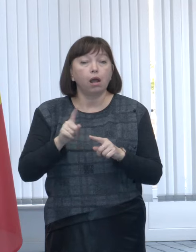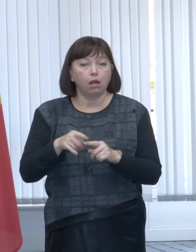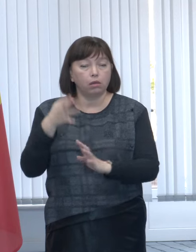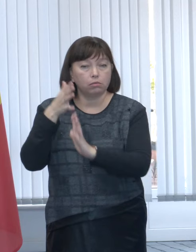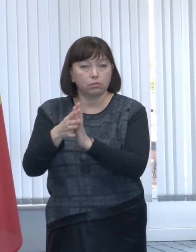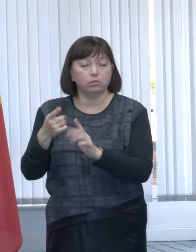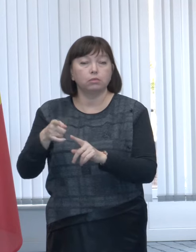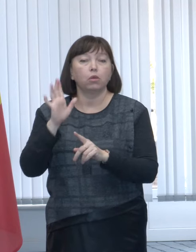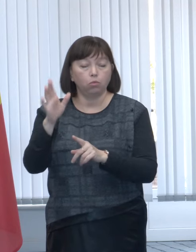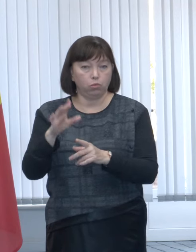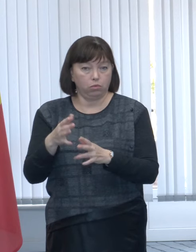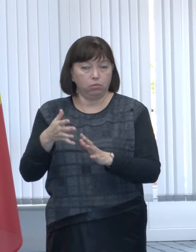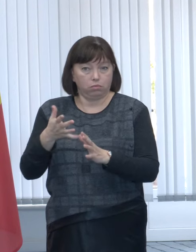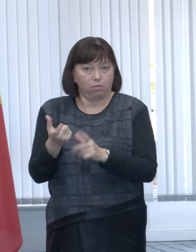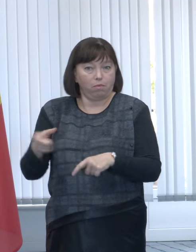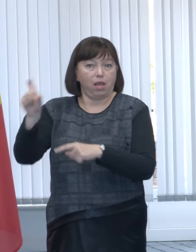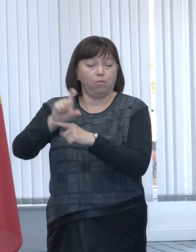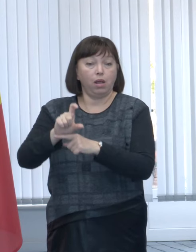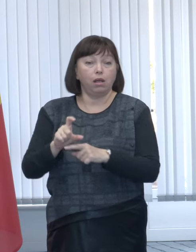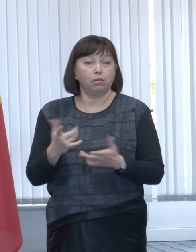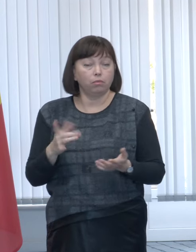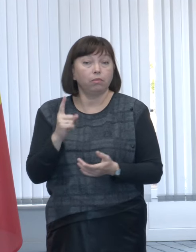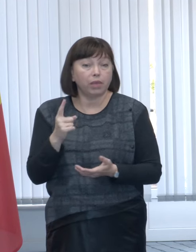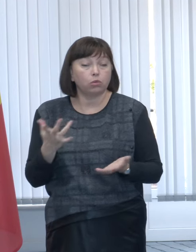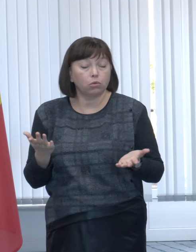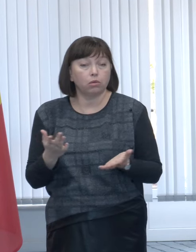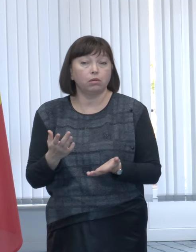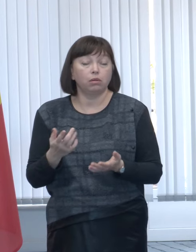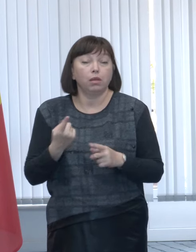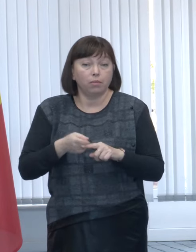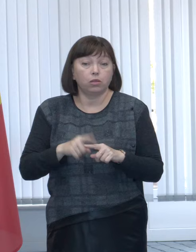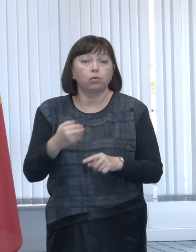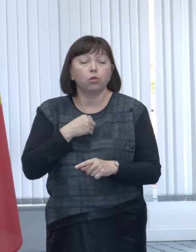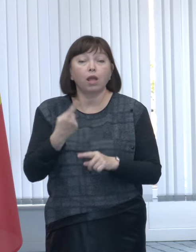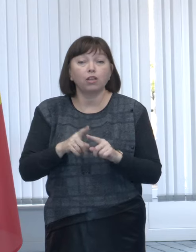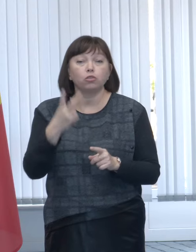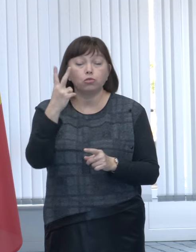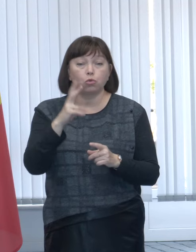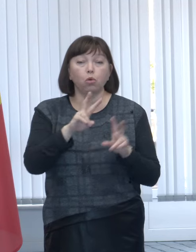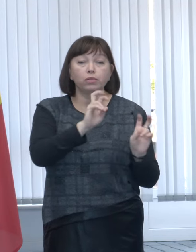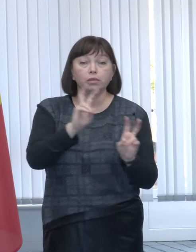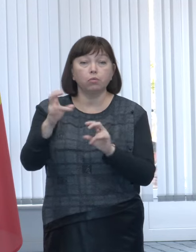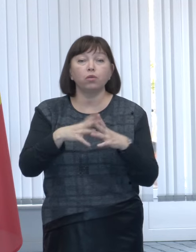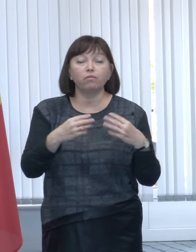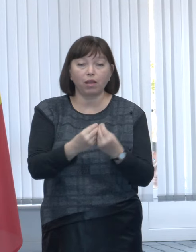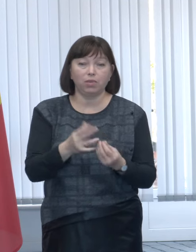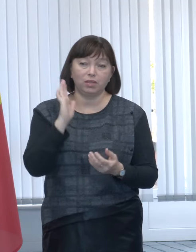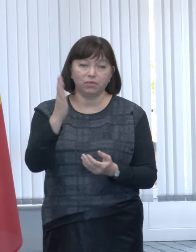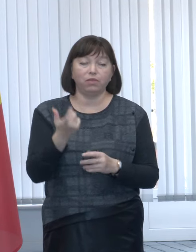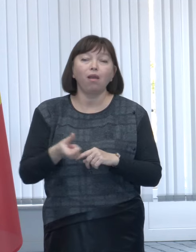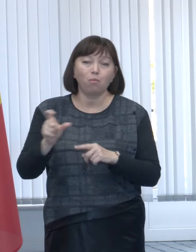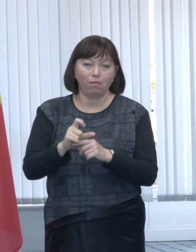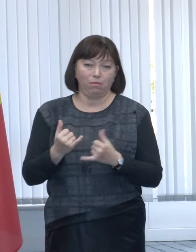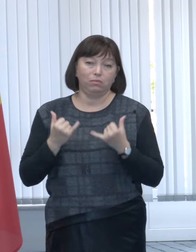celor gospodării va fi mai mare. pentru că ne dorim ca aceste două tipuri de familii să fie mai